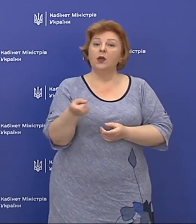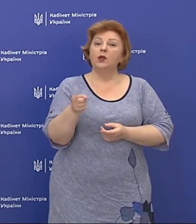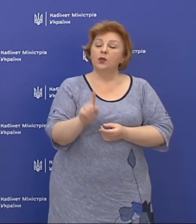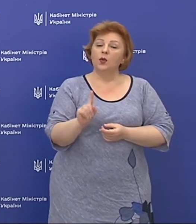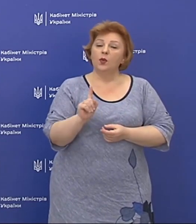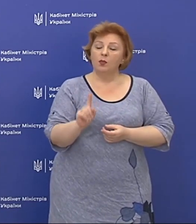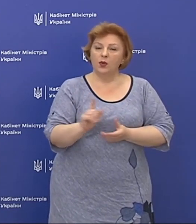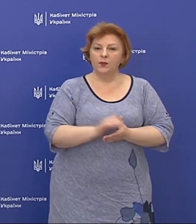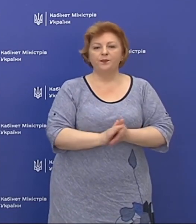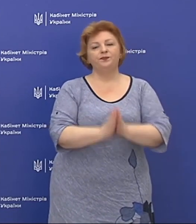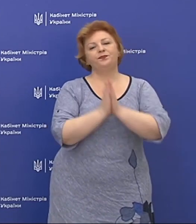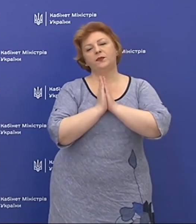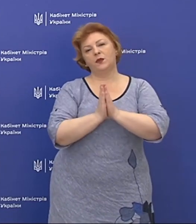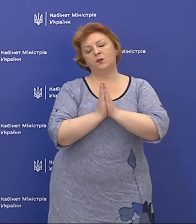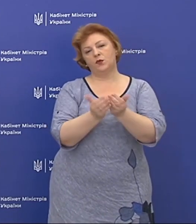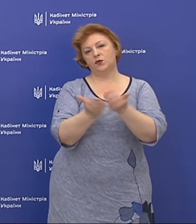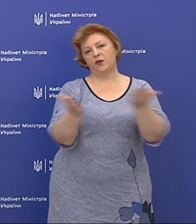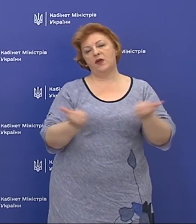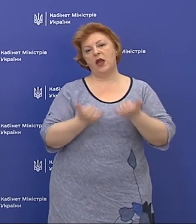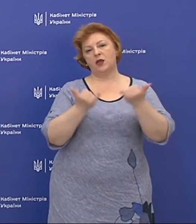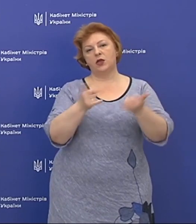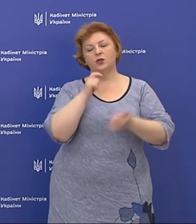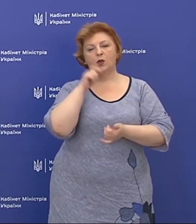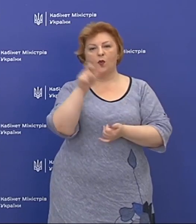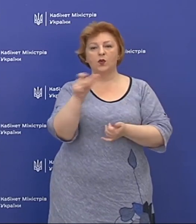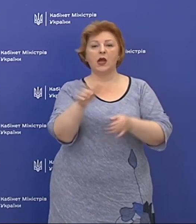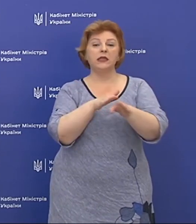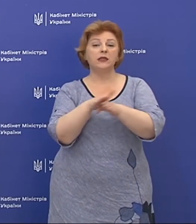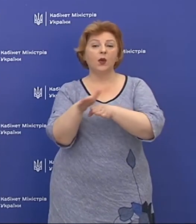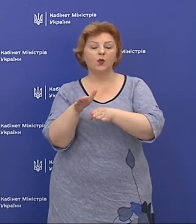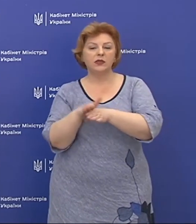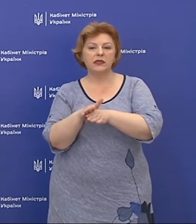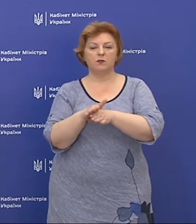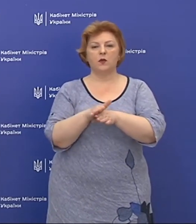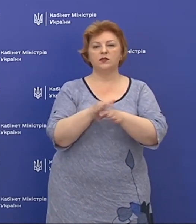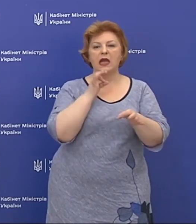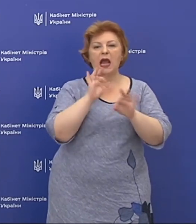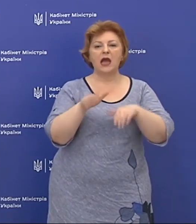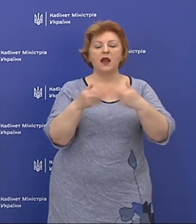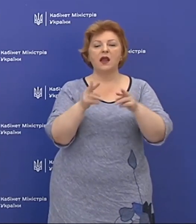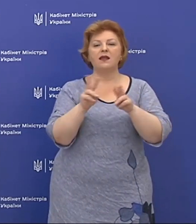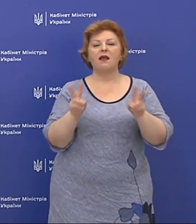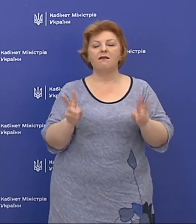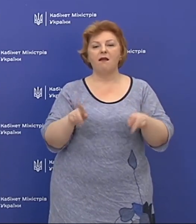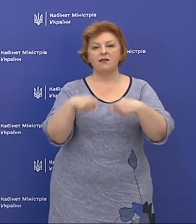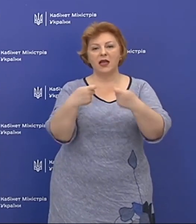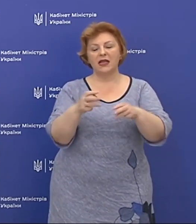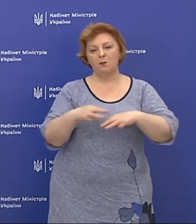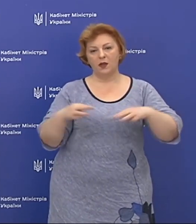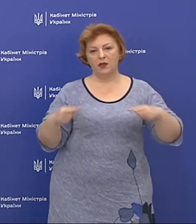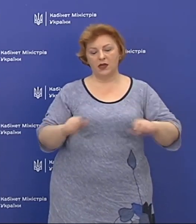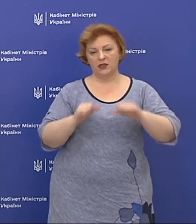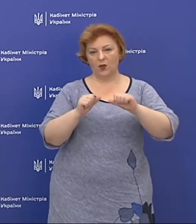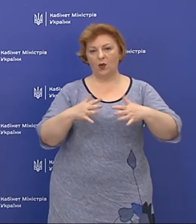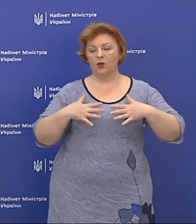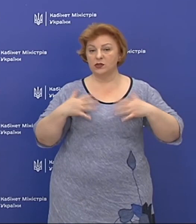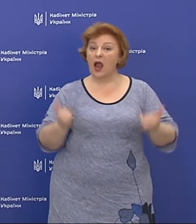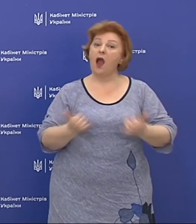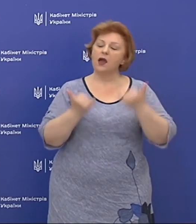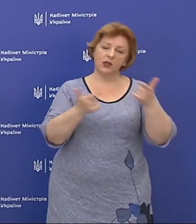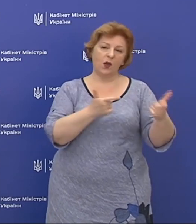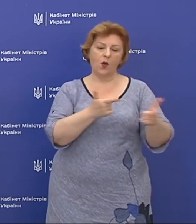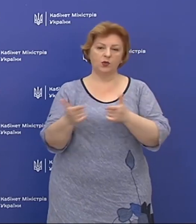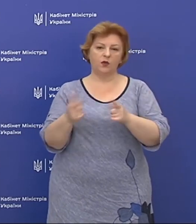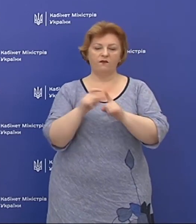Тому прошу вас, шановні українці, дотримуватися тих рекомендацій, які надає Міністерство охорони здоров'я. Зараз